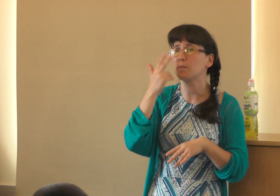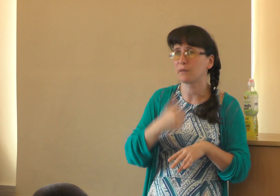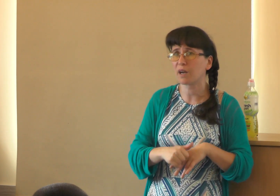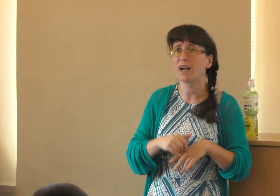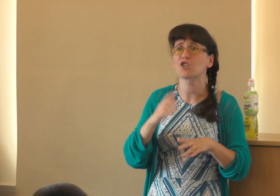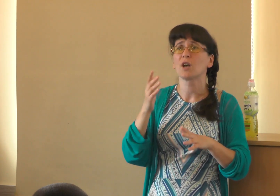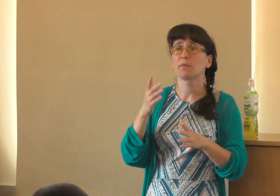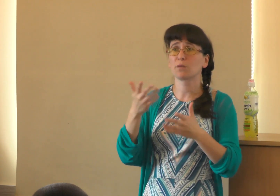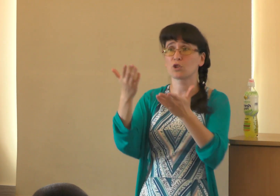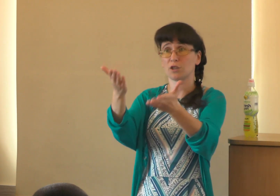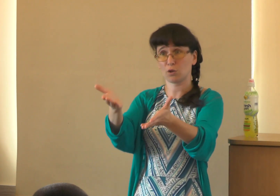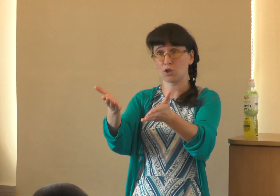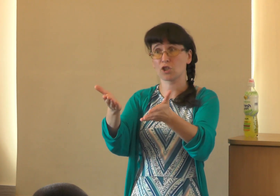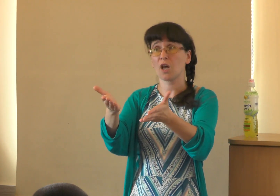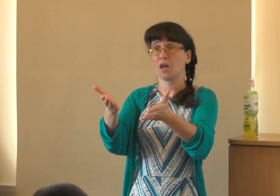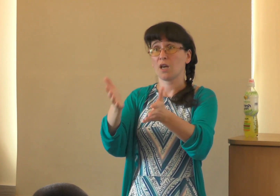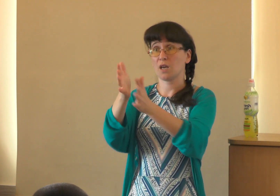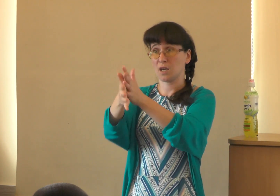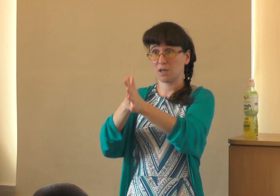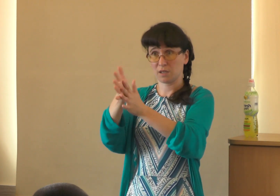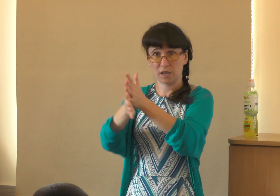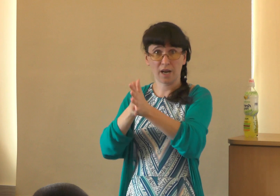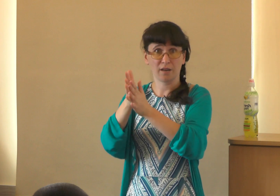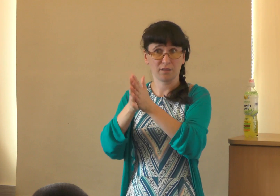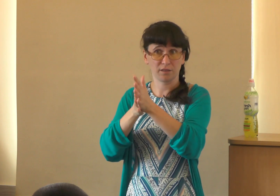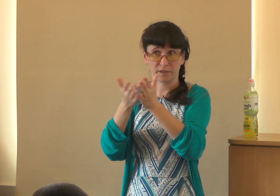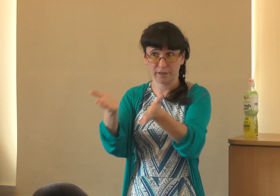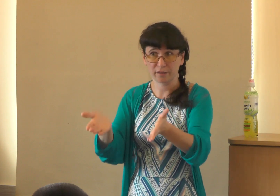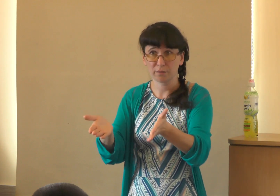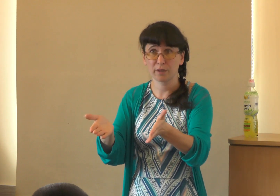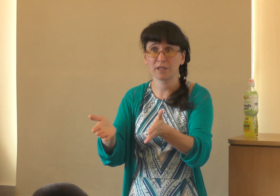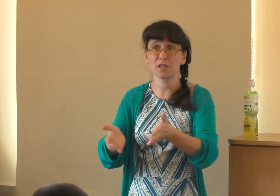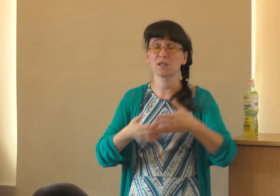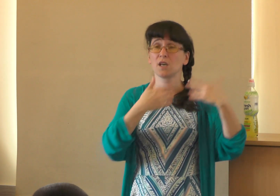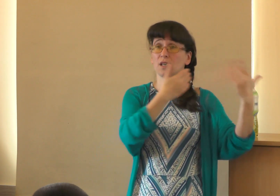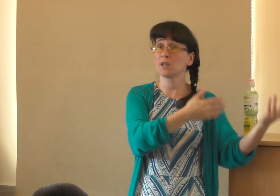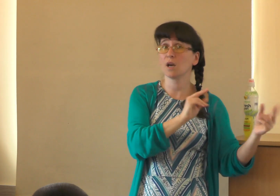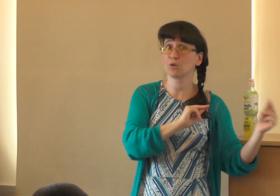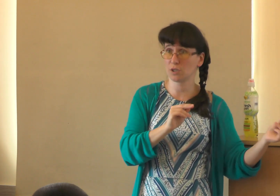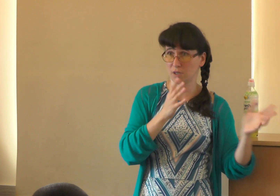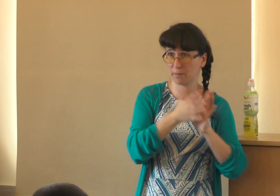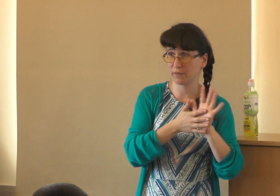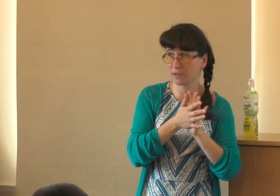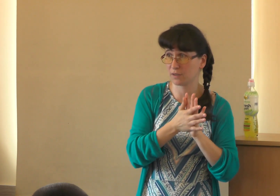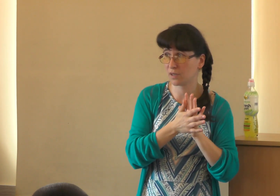ты привыкаешь, потому что ты должен для детей переводить и для учителя переводить.